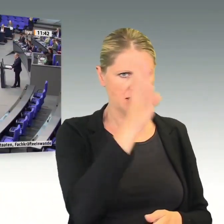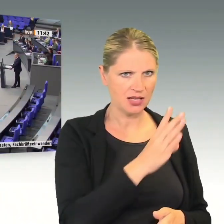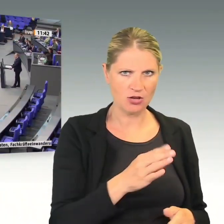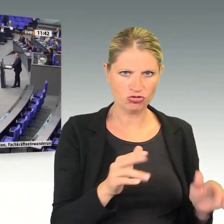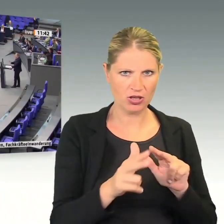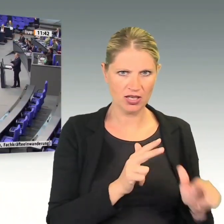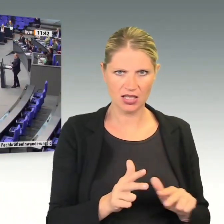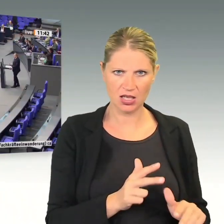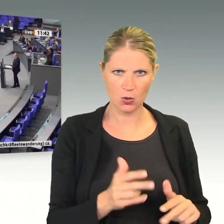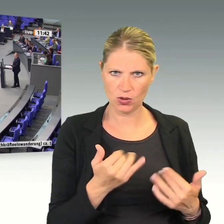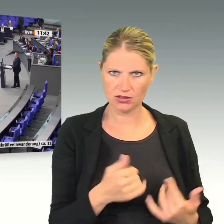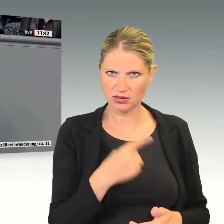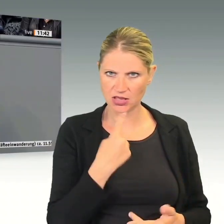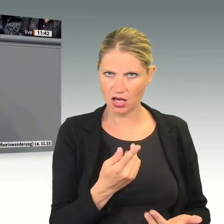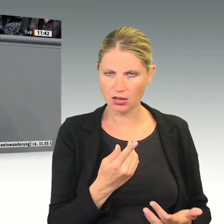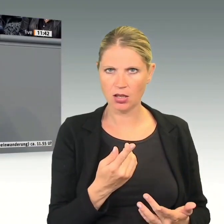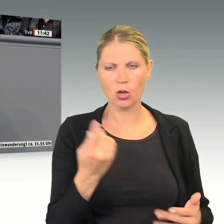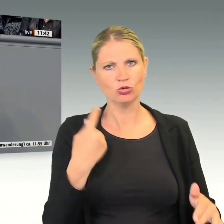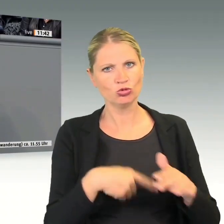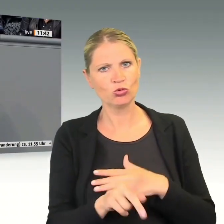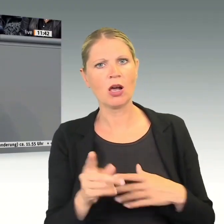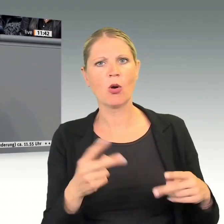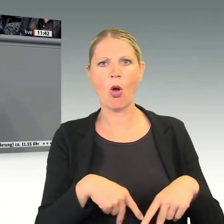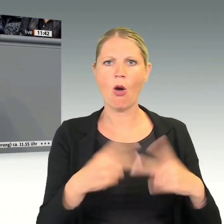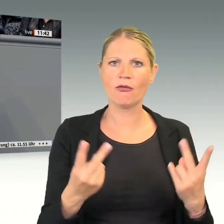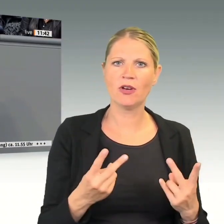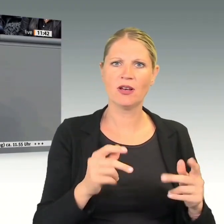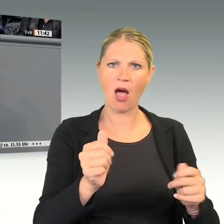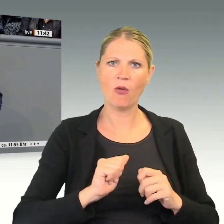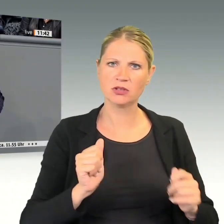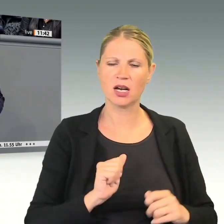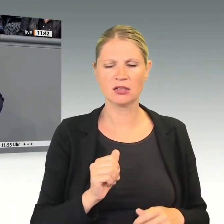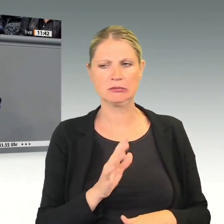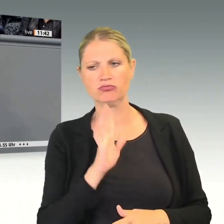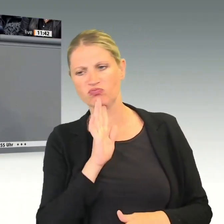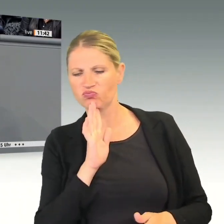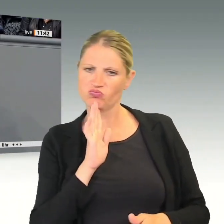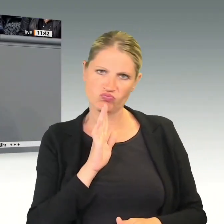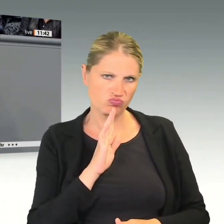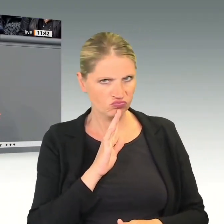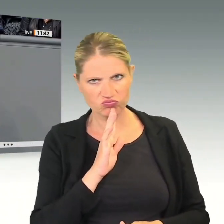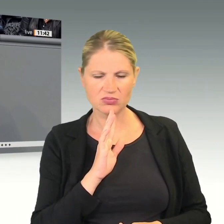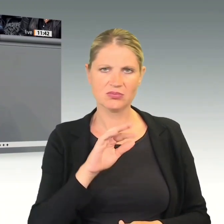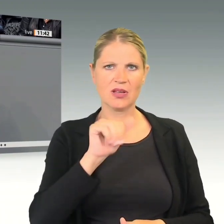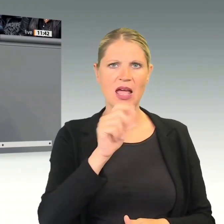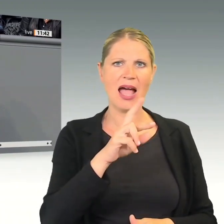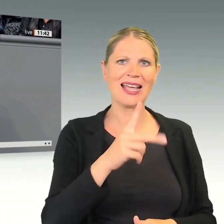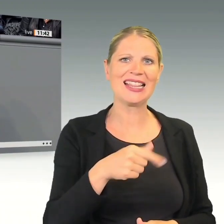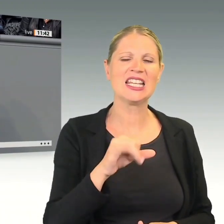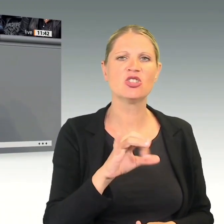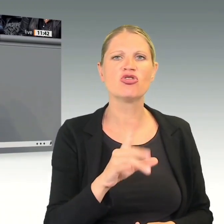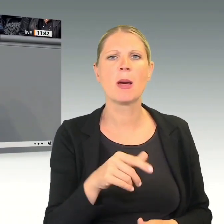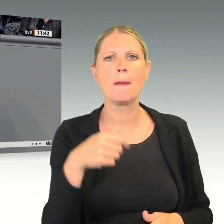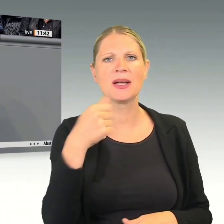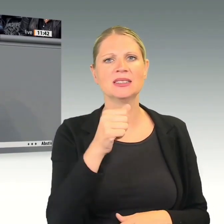neuerdings den Zugang zu öffentlichen Aufträgen infrage stellt, der argentinische Präsident eigentlich Ja sagt, aber